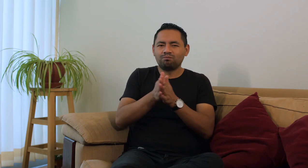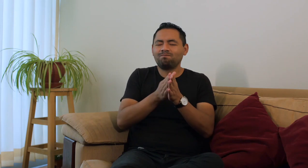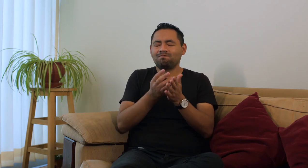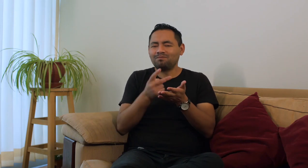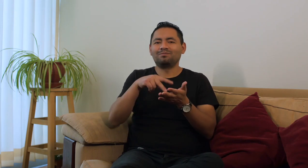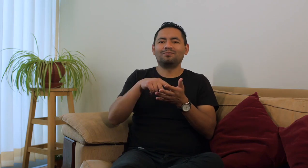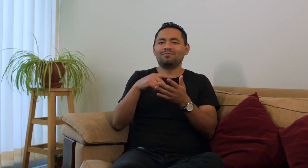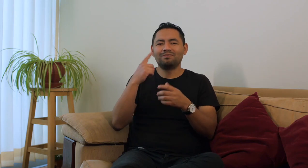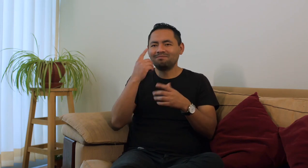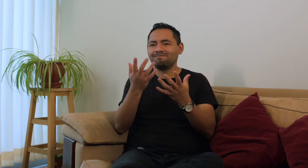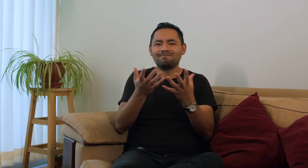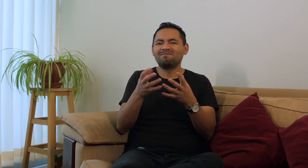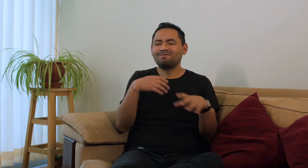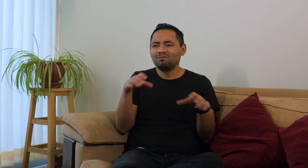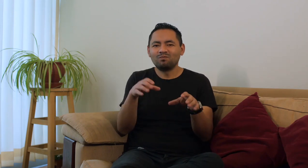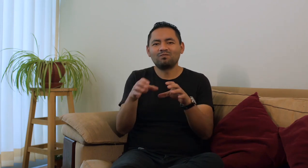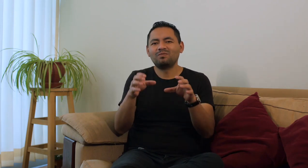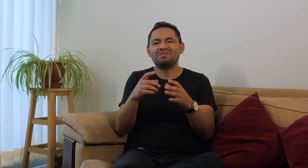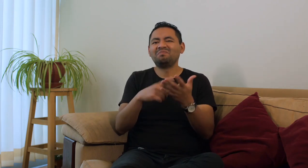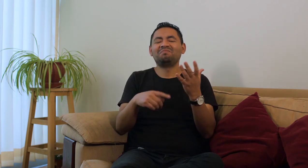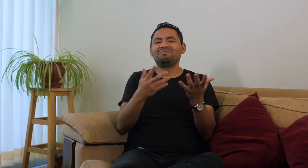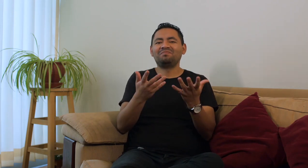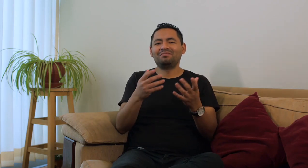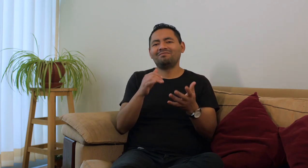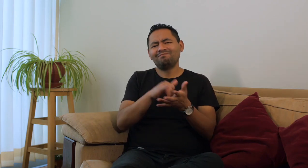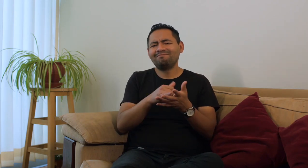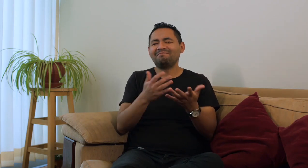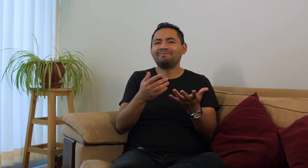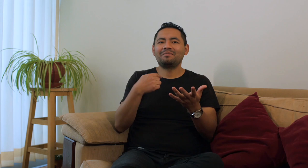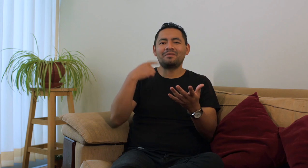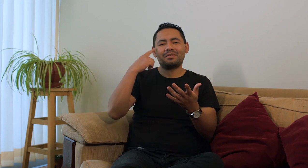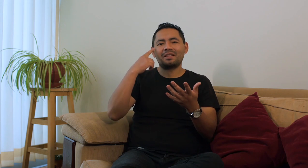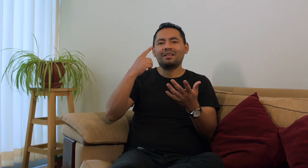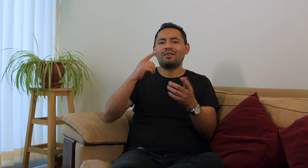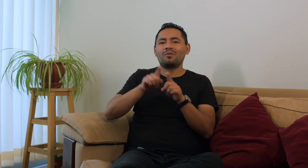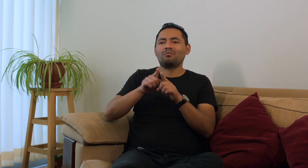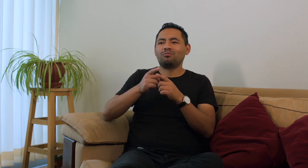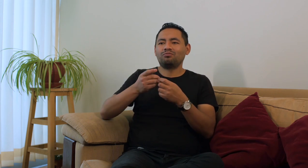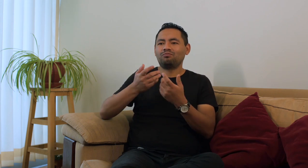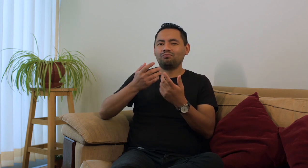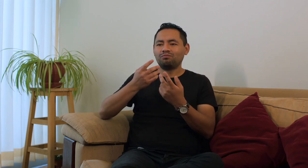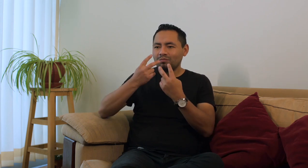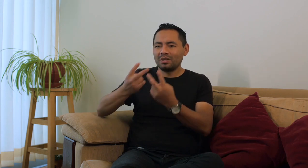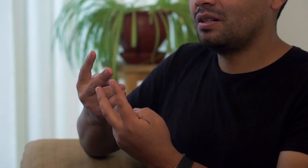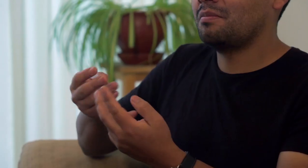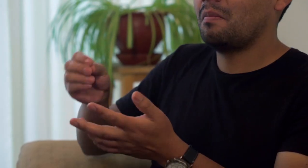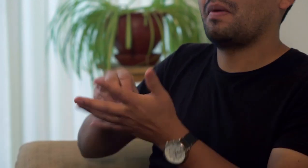Sí, una de las cosas que me anima a levantarme y seguir adelante con estos proyectos es poder ver